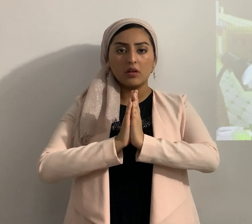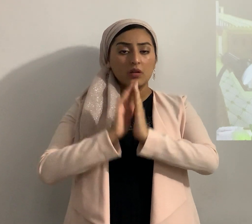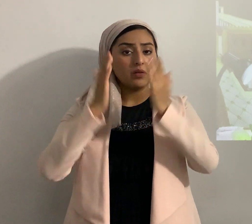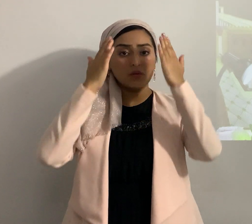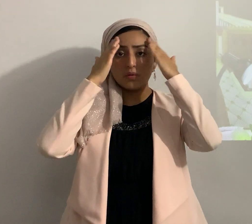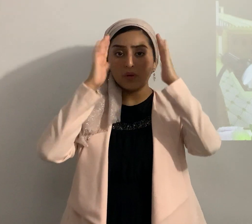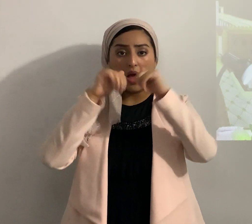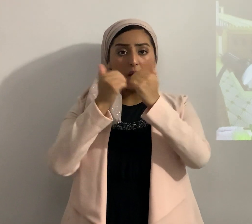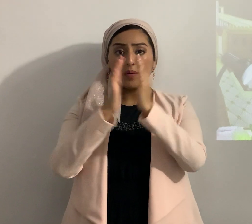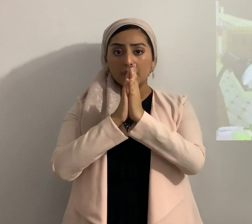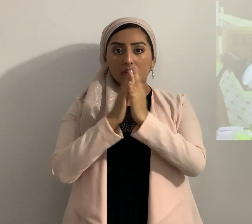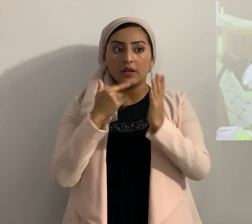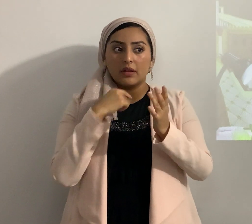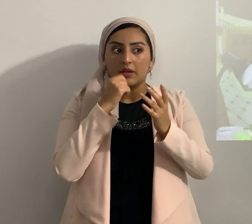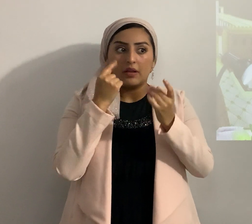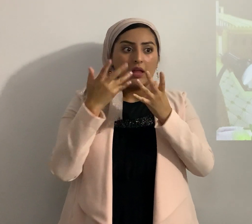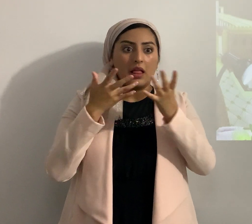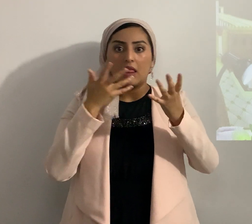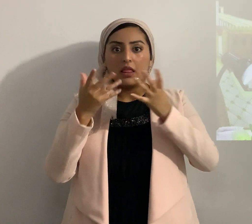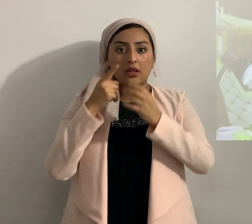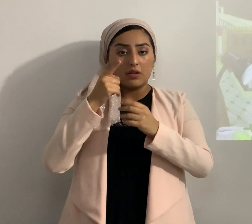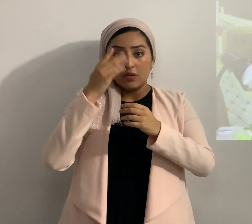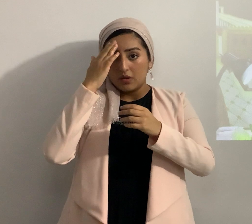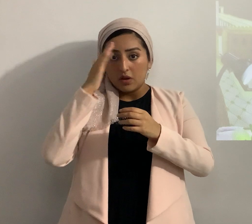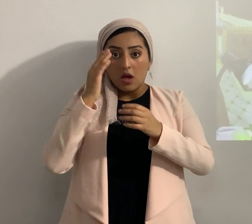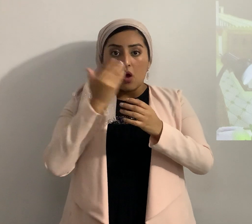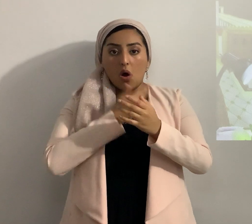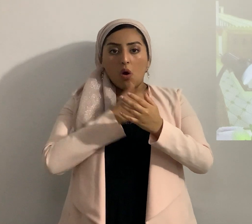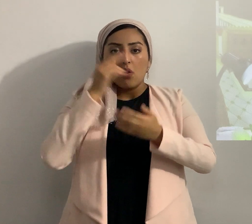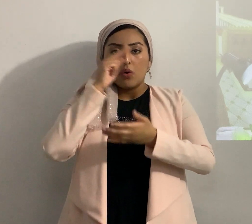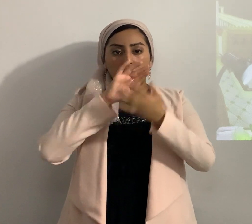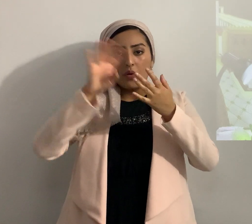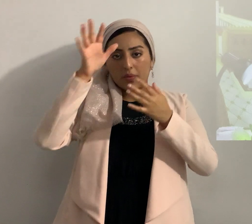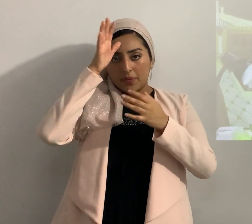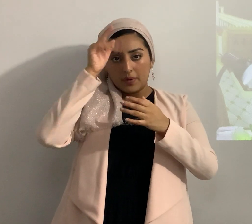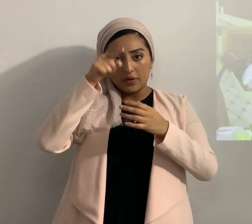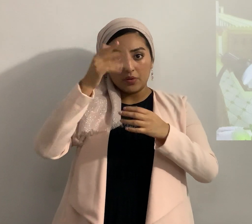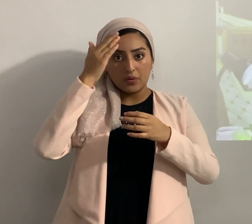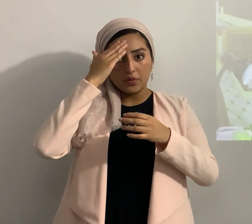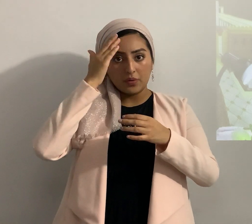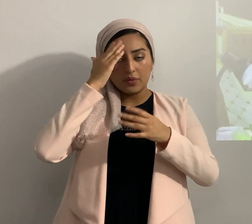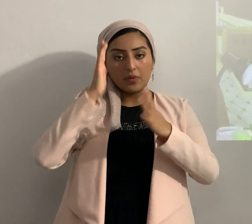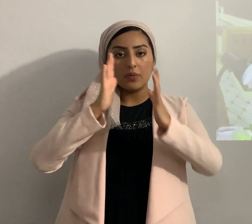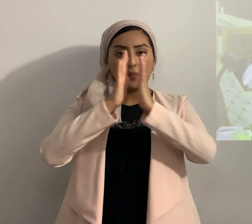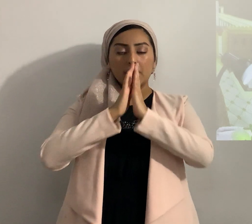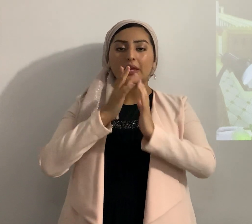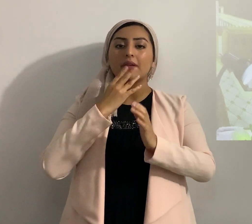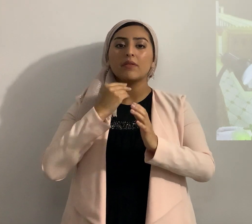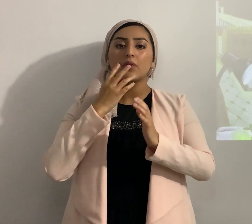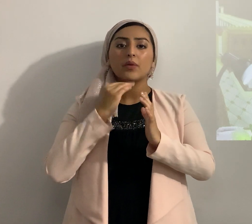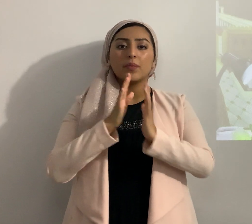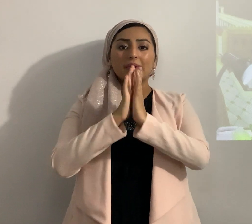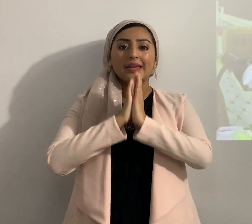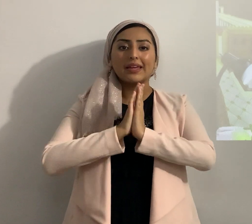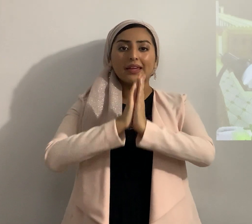pero no se me ocurre alguna no te sabes un padre nuestro el padre nuestro si te lo sabes es una oración hebrea judía